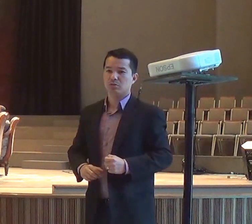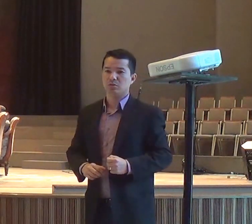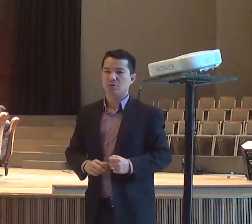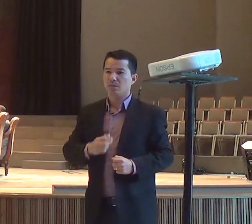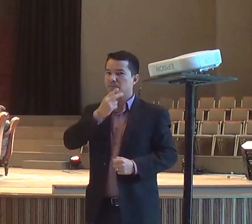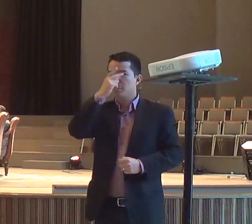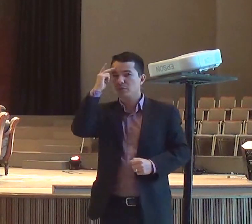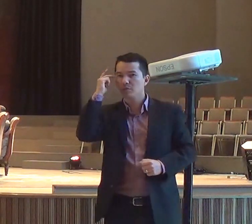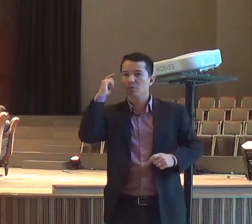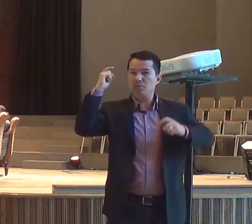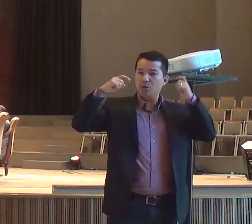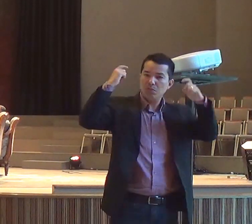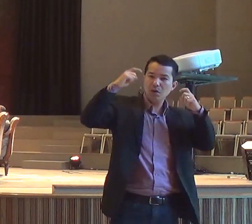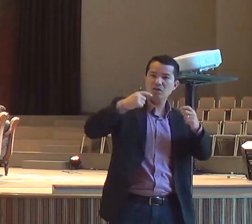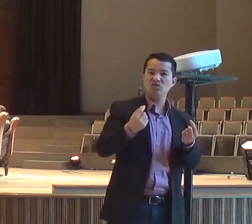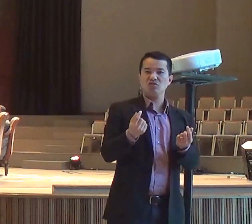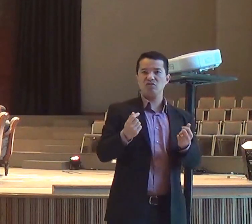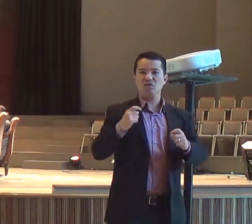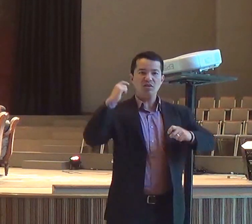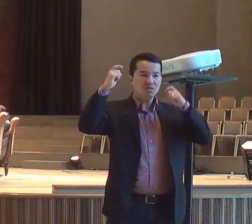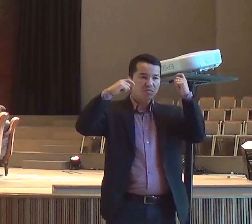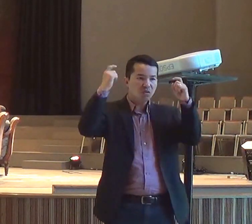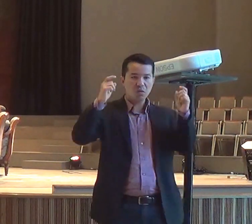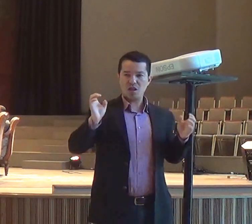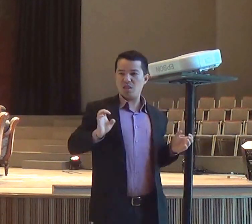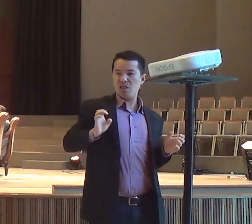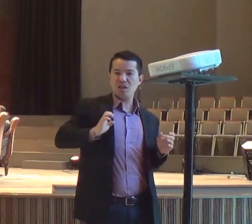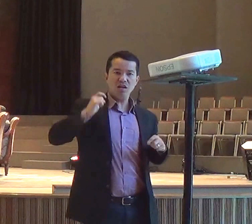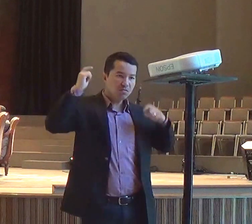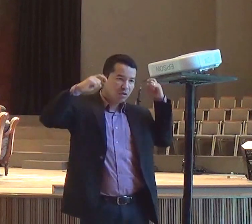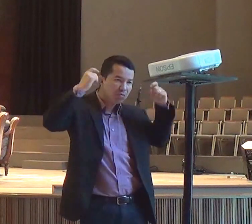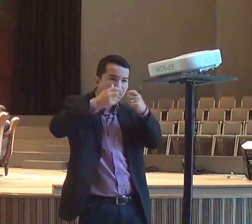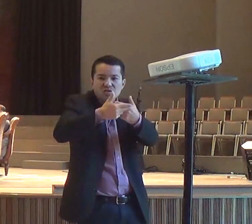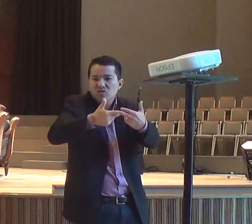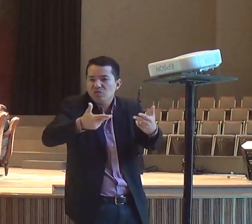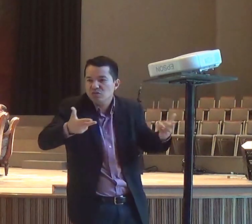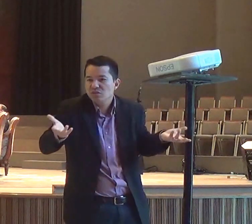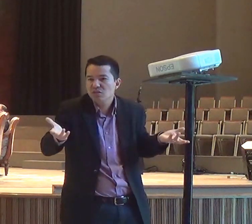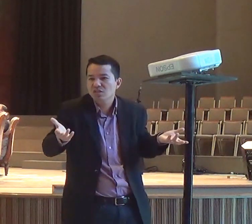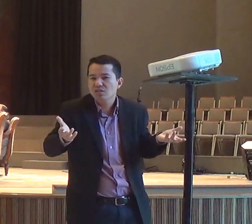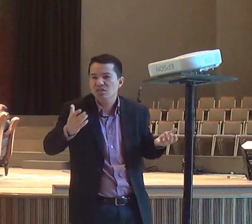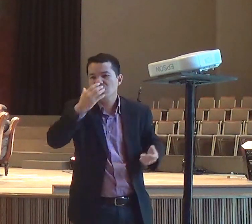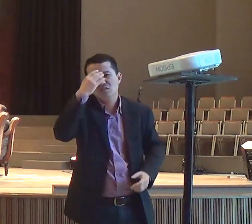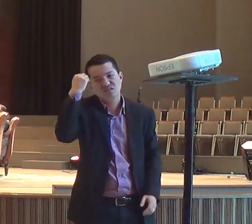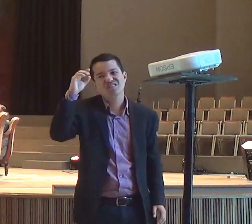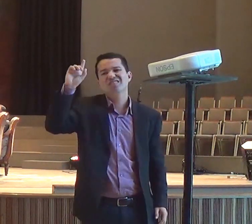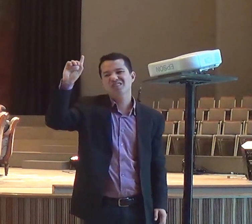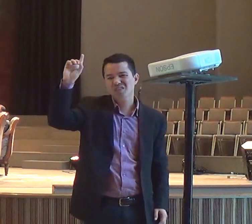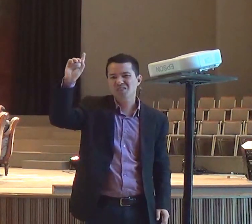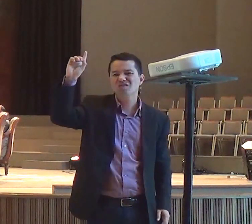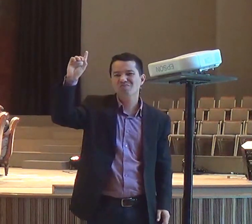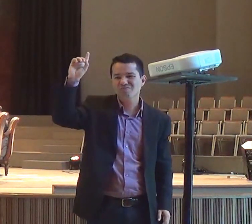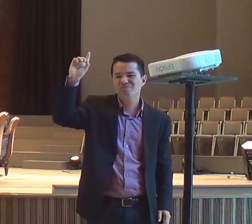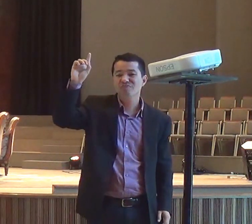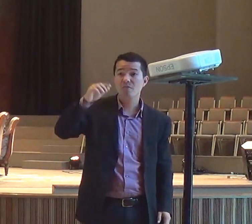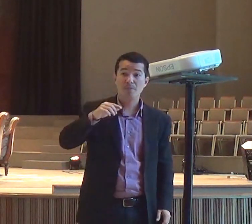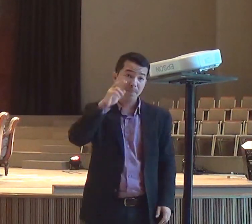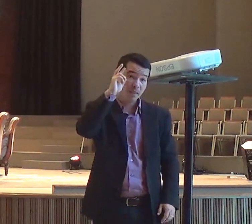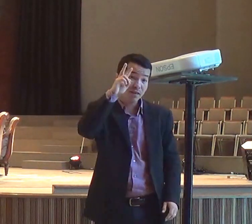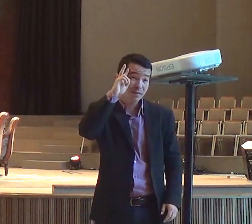coração, eu me lembro, de um senhor, que me pegou, no corredor, aqui da igreja, há algum tempo atrás, segurou no meu